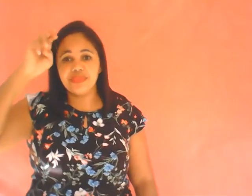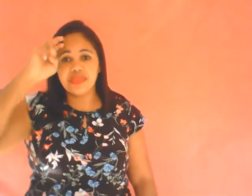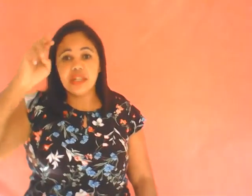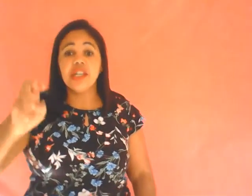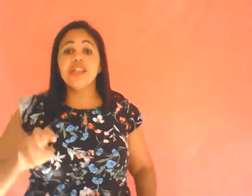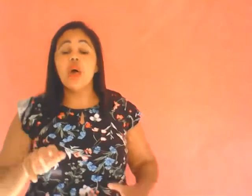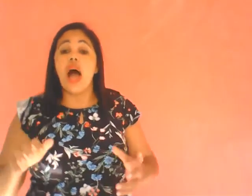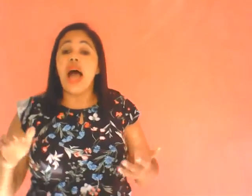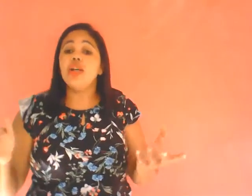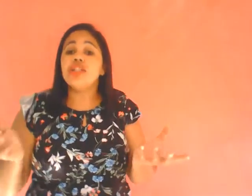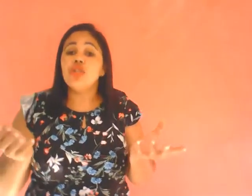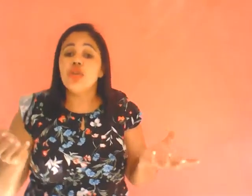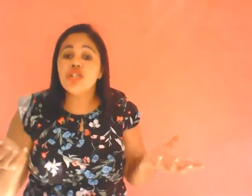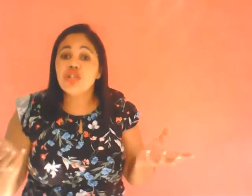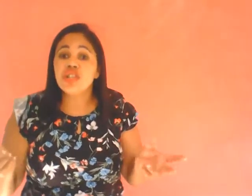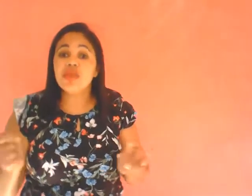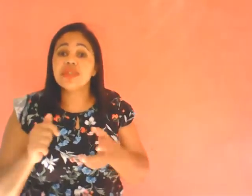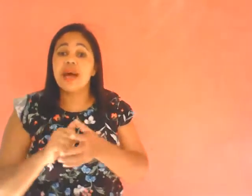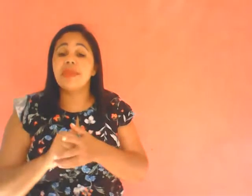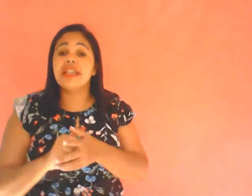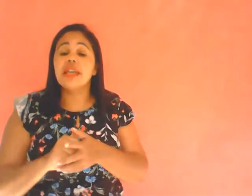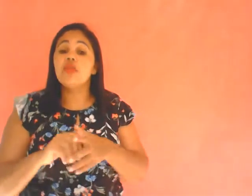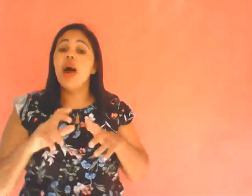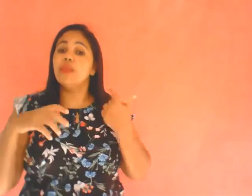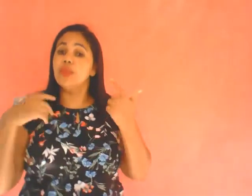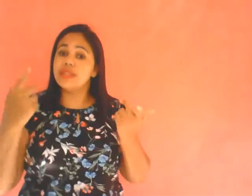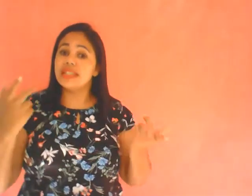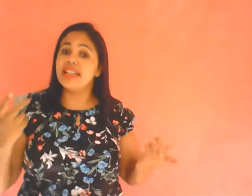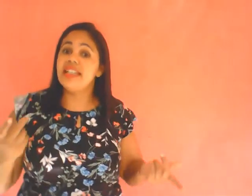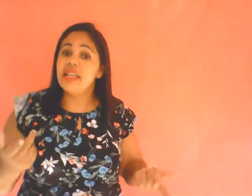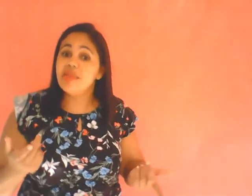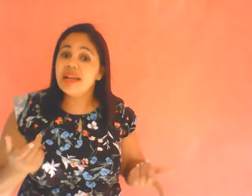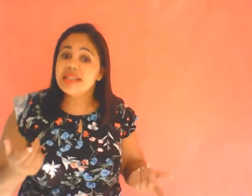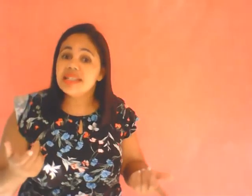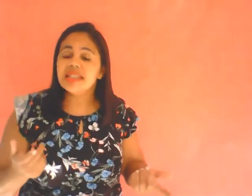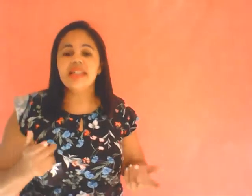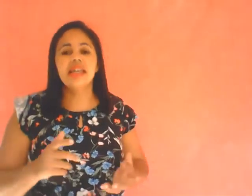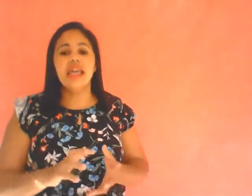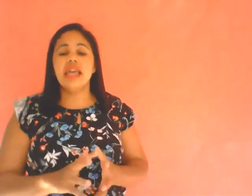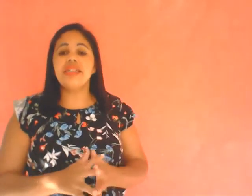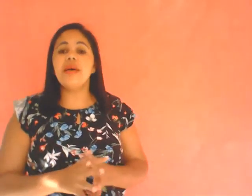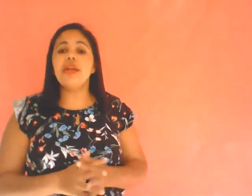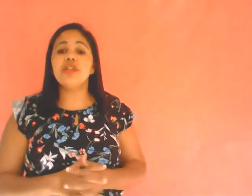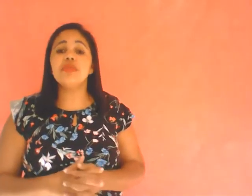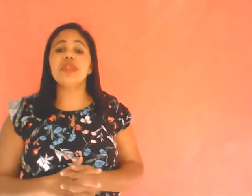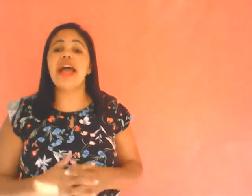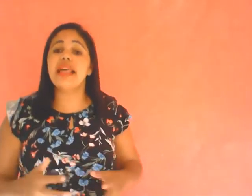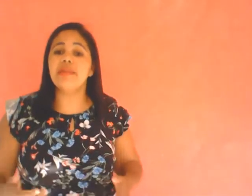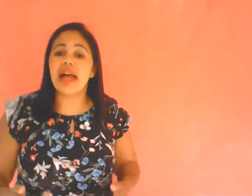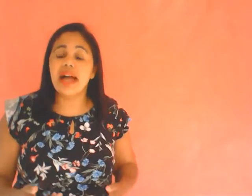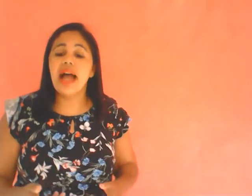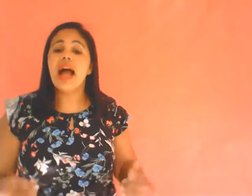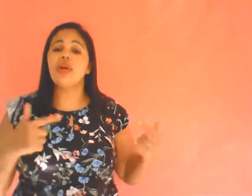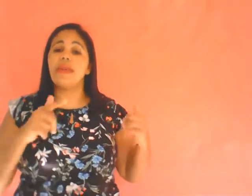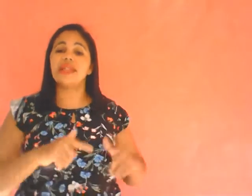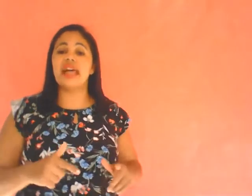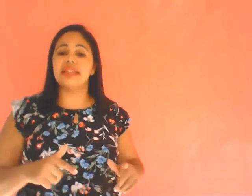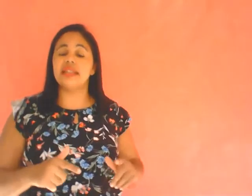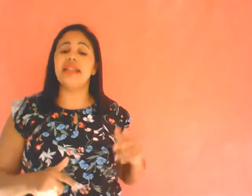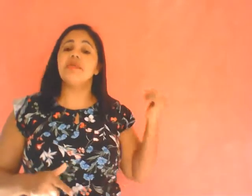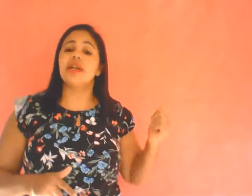Então, a aula de hoje nós vamos aprender uma música em Libras E também nós vamos relembrar a aula passada, lembra que